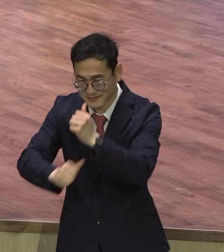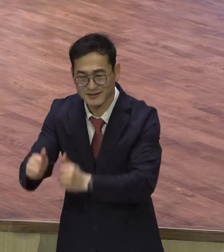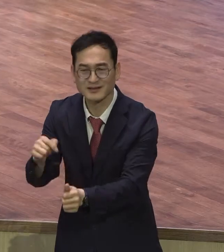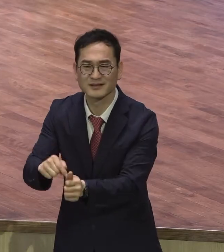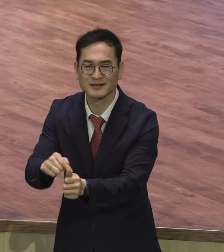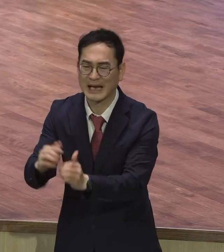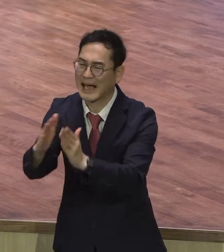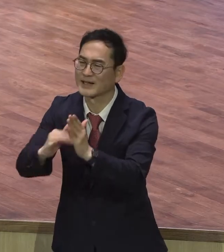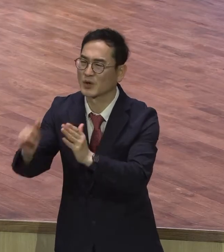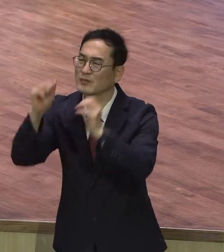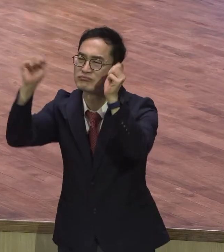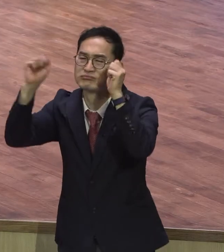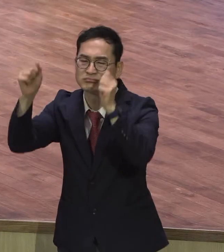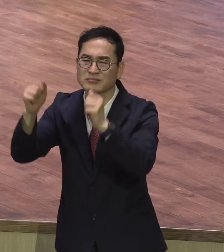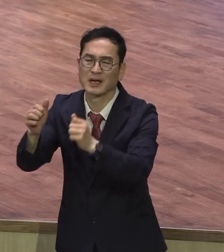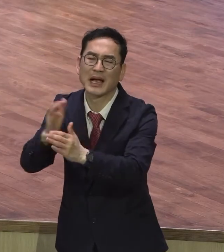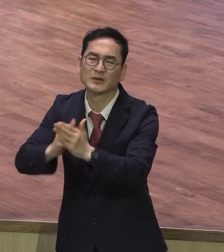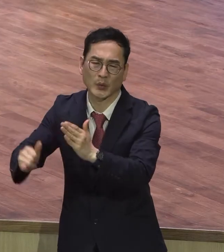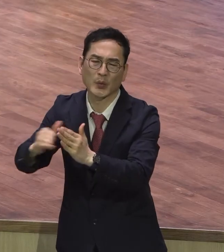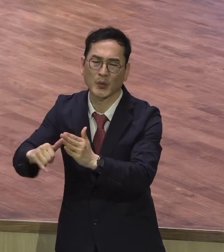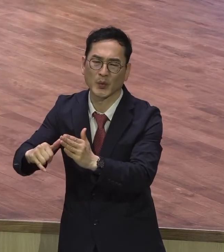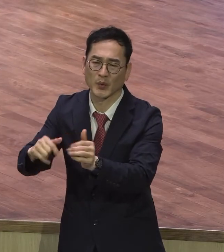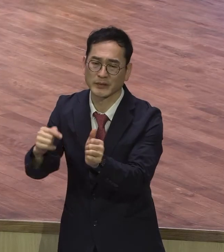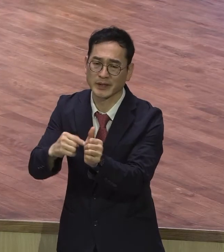집안이 다 무속집안이에요. 그래서 이제